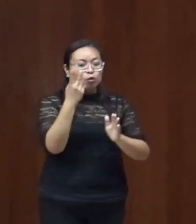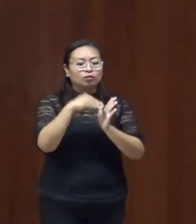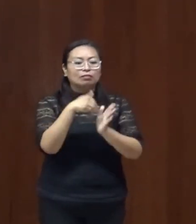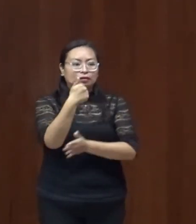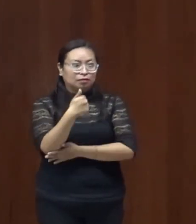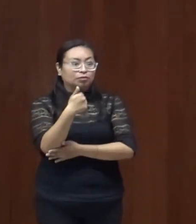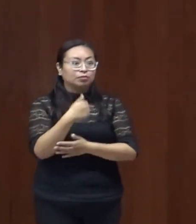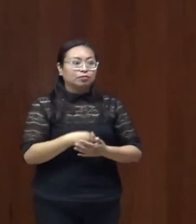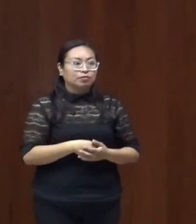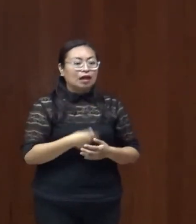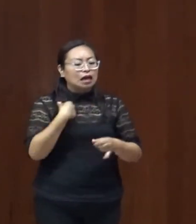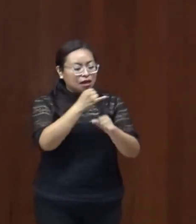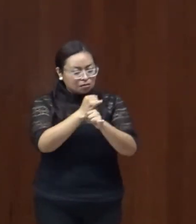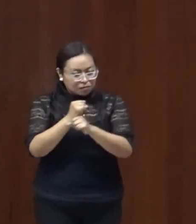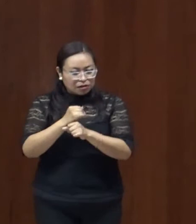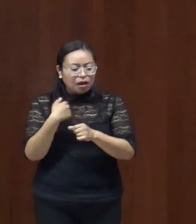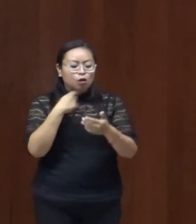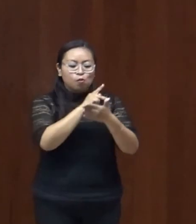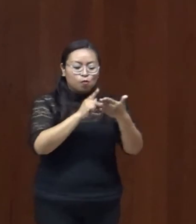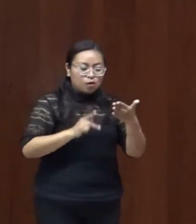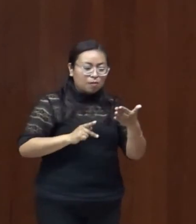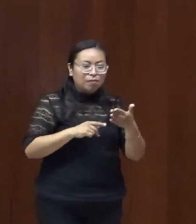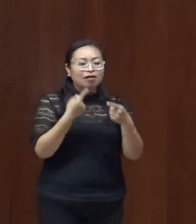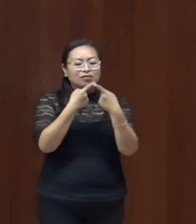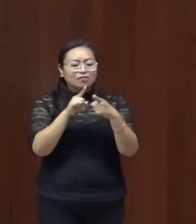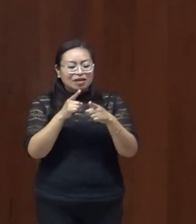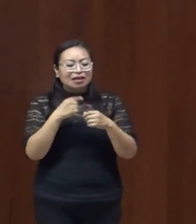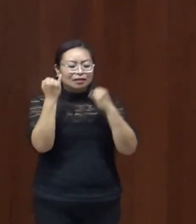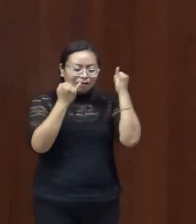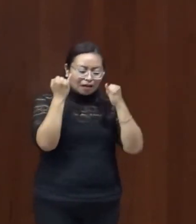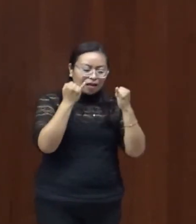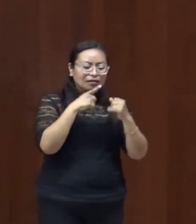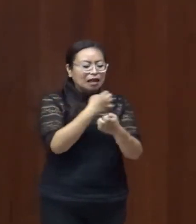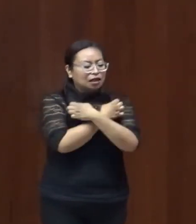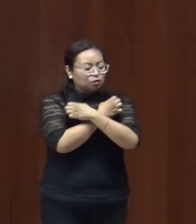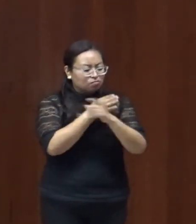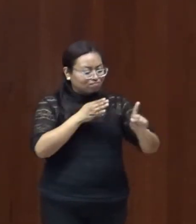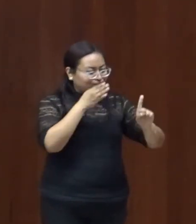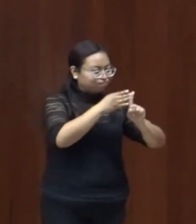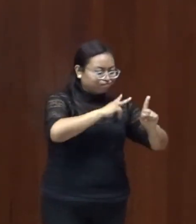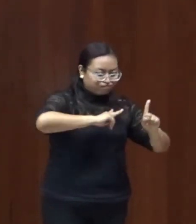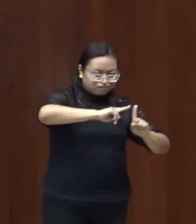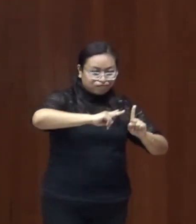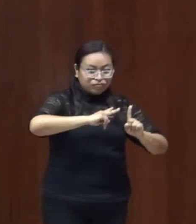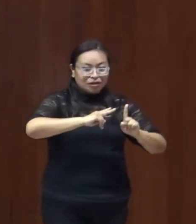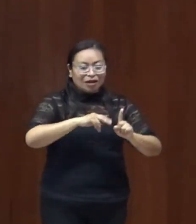es investigadora del programa alternativas pedagógicas y perspectiva educativa en América Latina